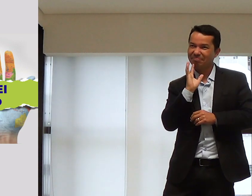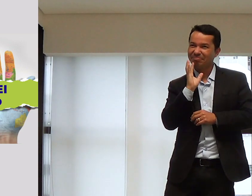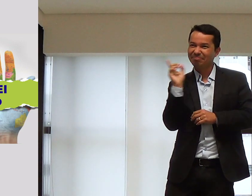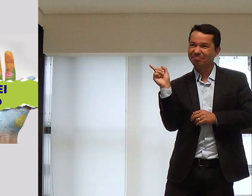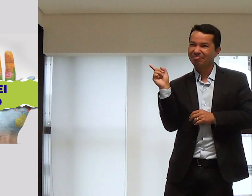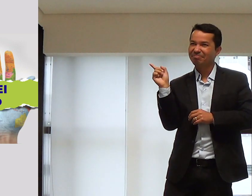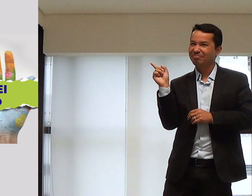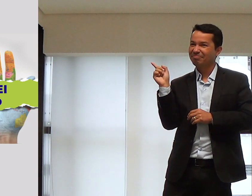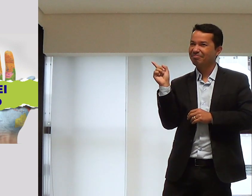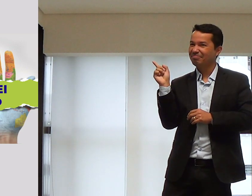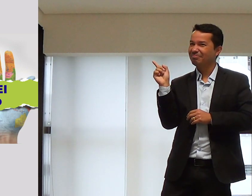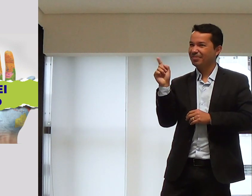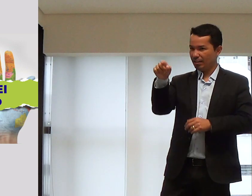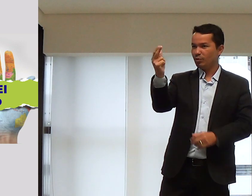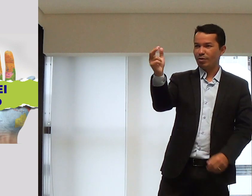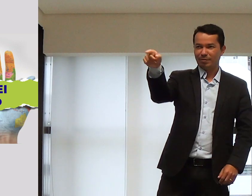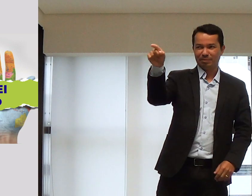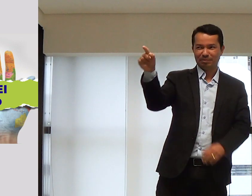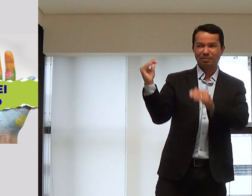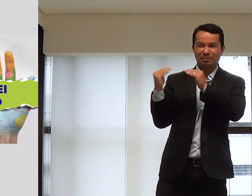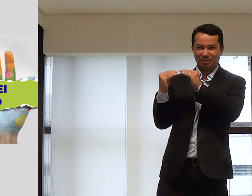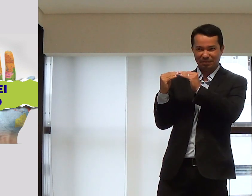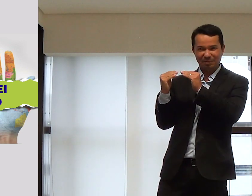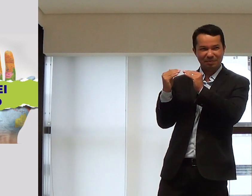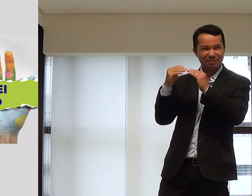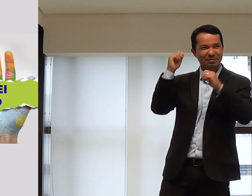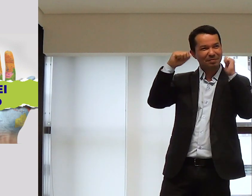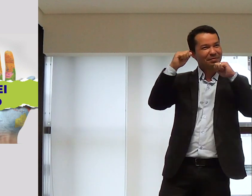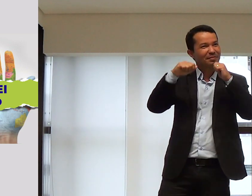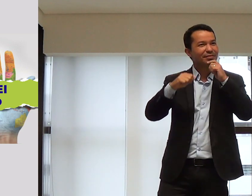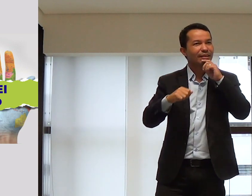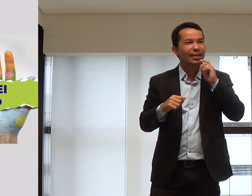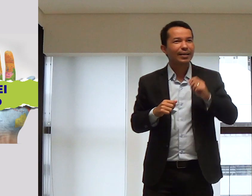Salomão, o que você acha? Igual o Marcos Cleber.